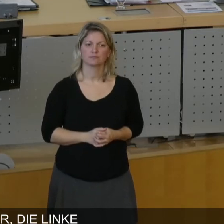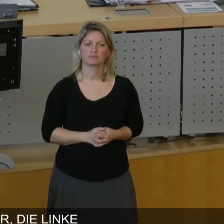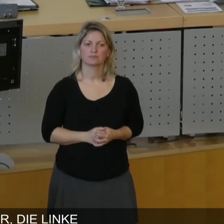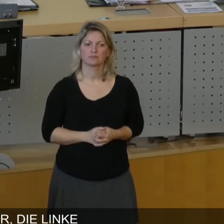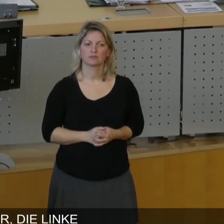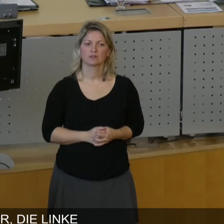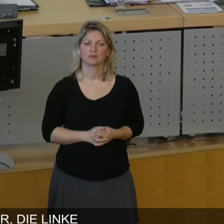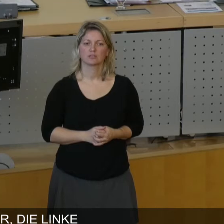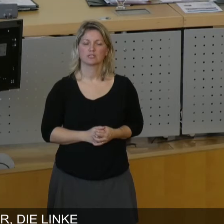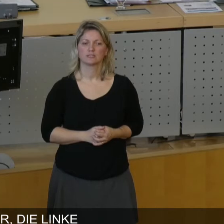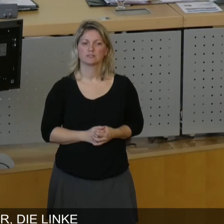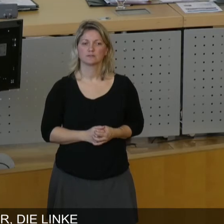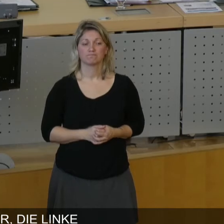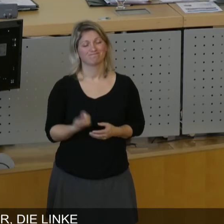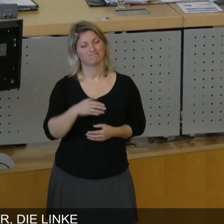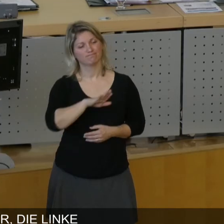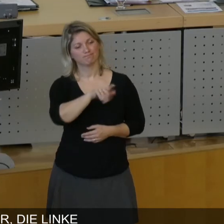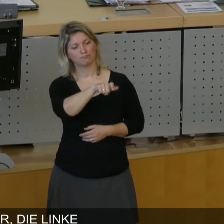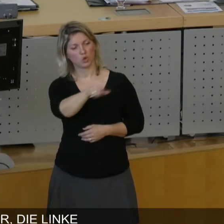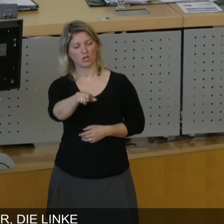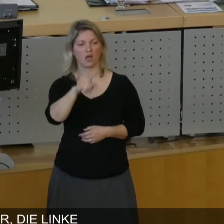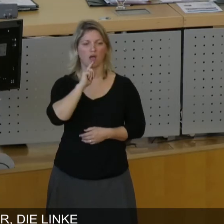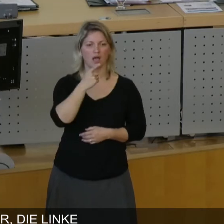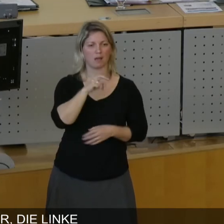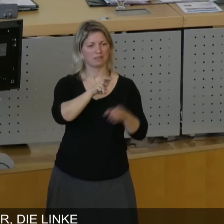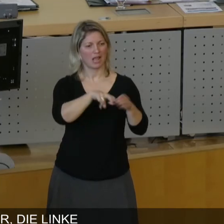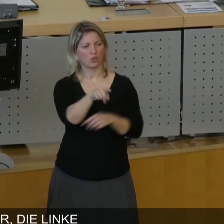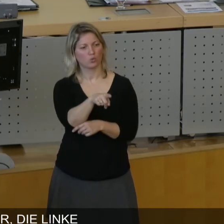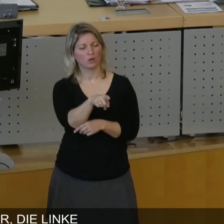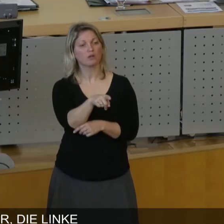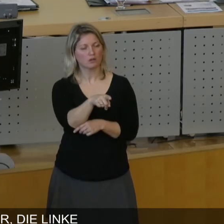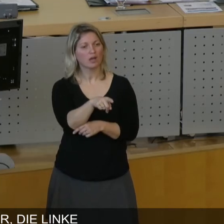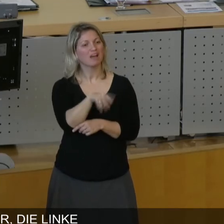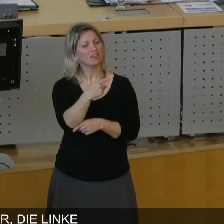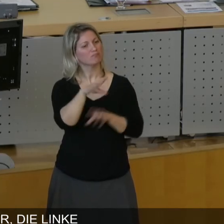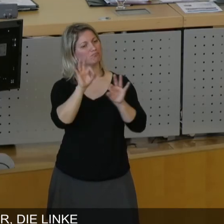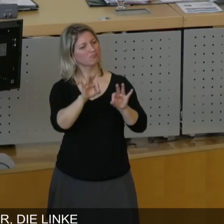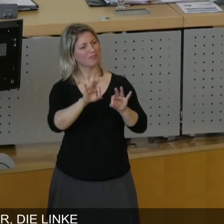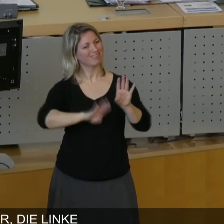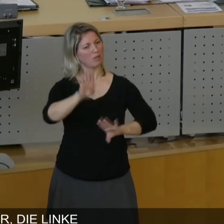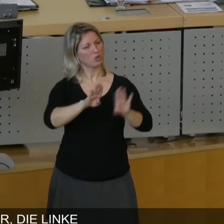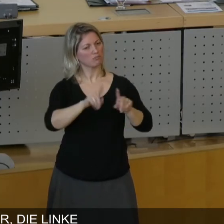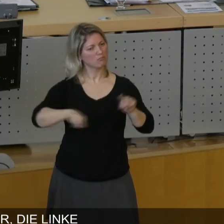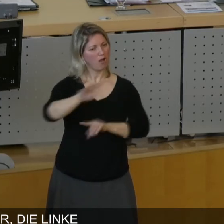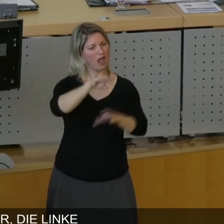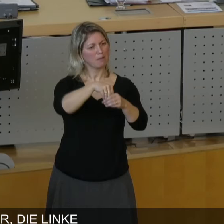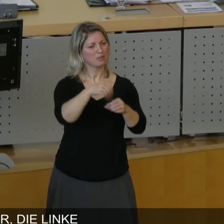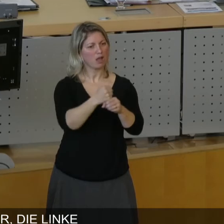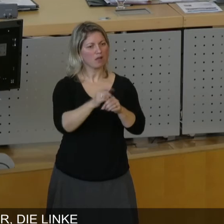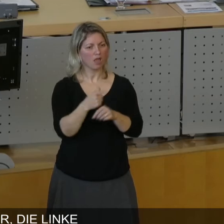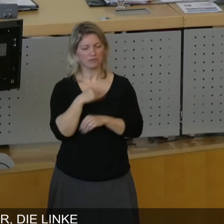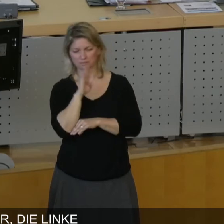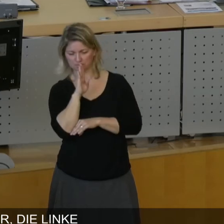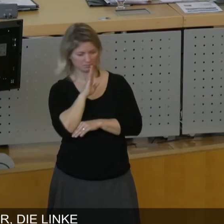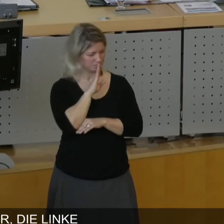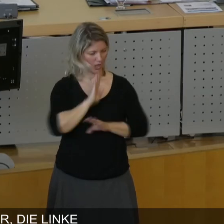Bürgerbeteiligung, das ist sachunmittelbare Demokratie statt stiller Post. Und da müssen wir auch uns manchmal selbstkritisch